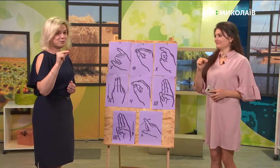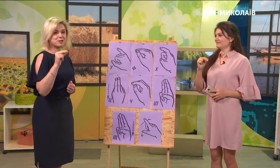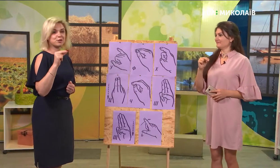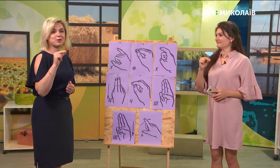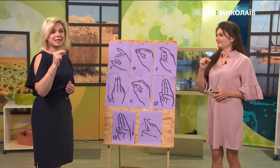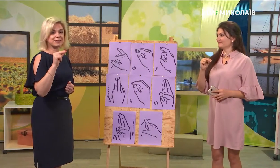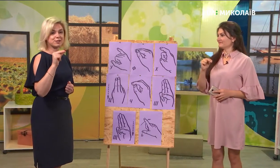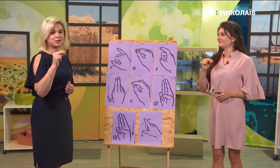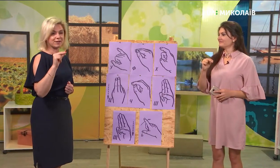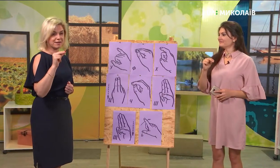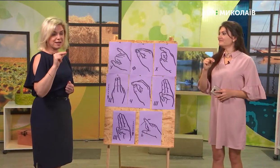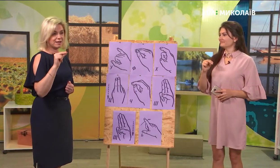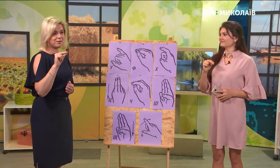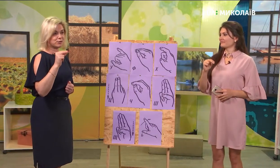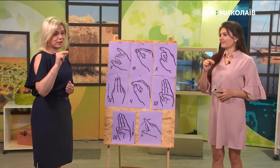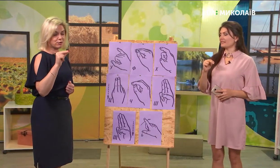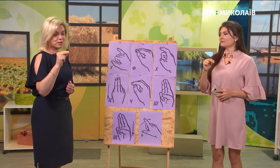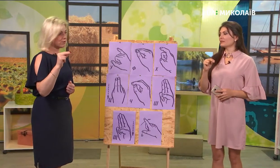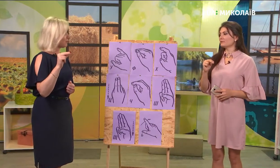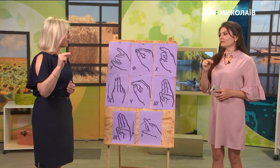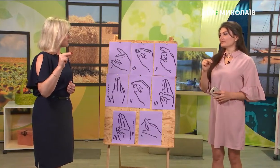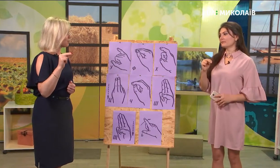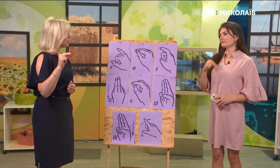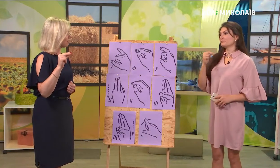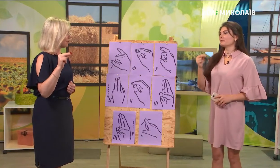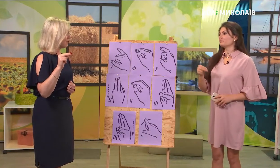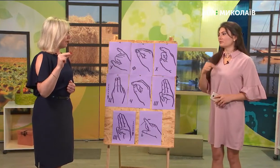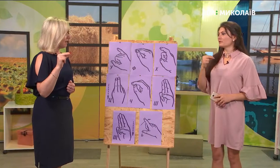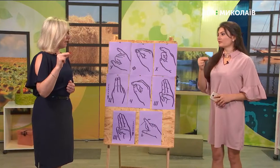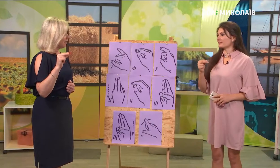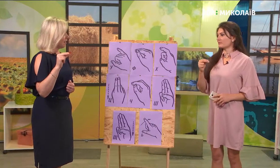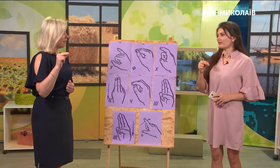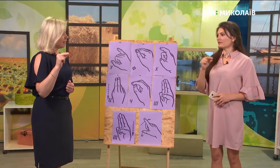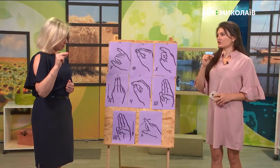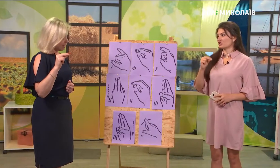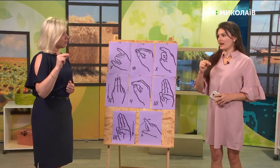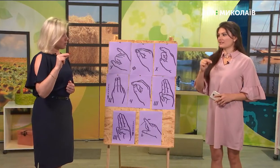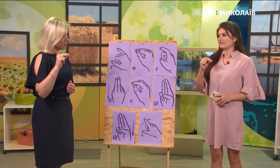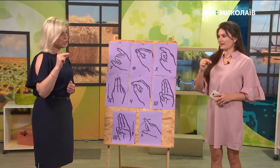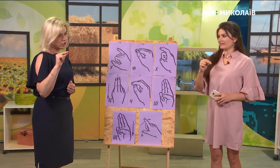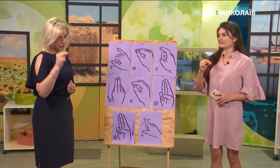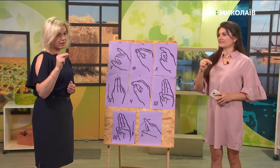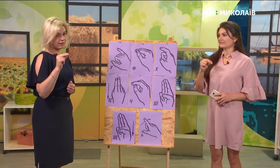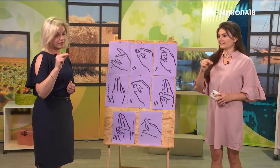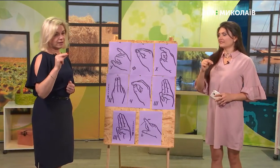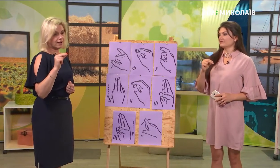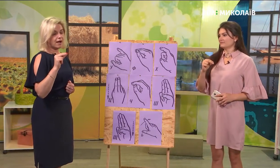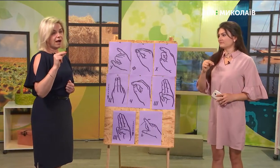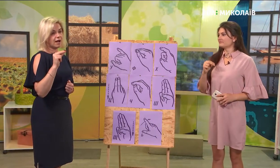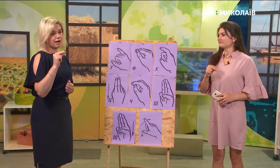першої літери четвер. В русі вона показує четвер. Але проговорити, правильно? Так, проговорити четвер, так. А